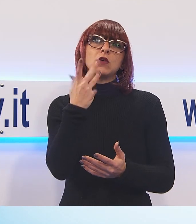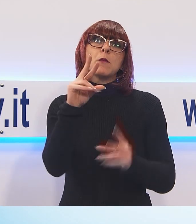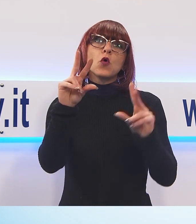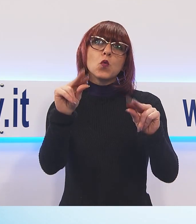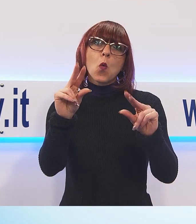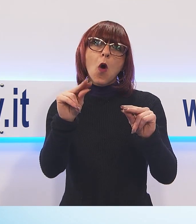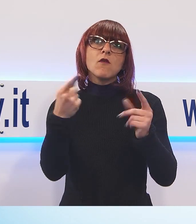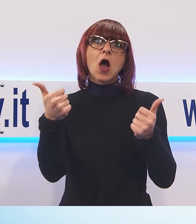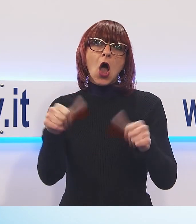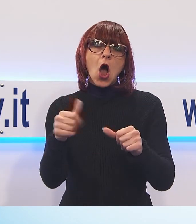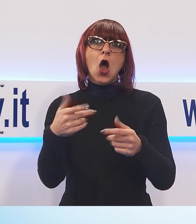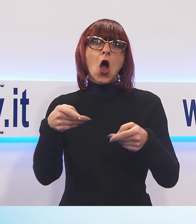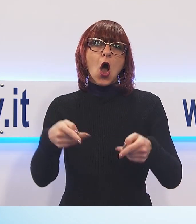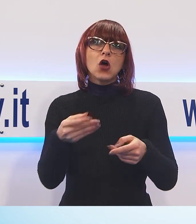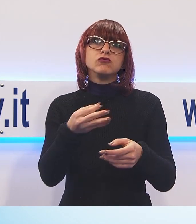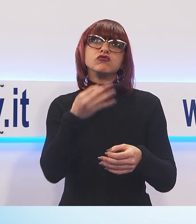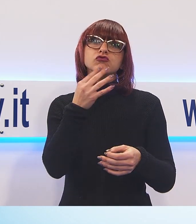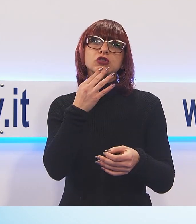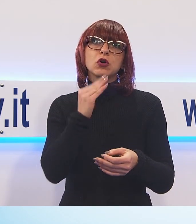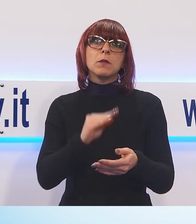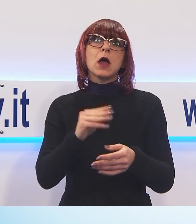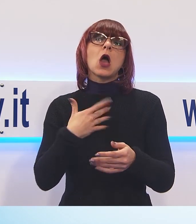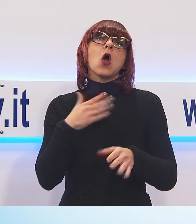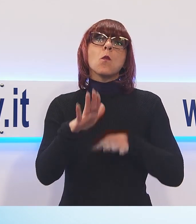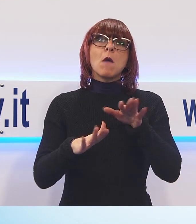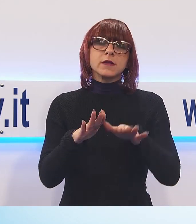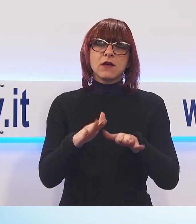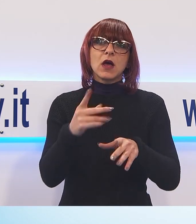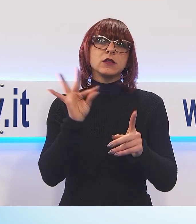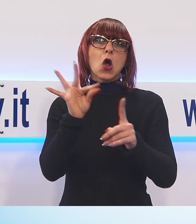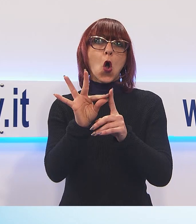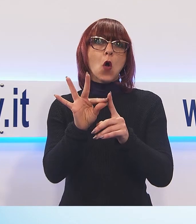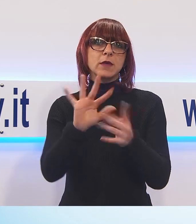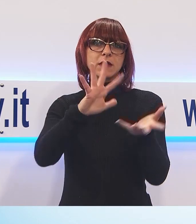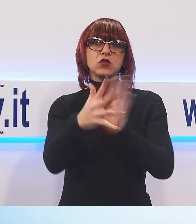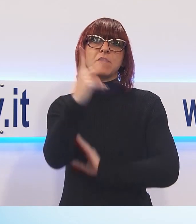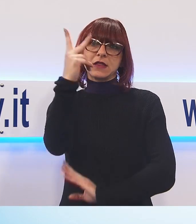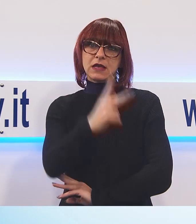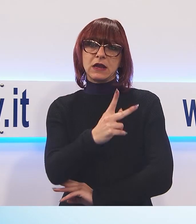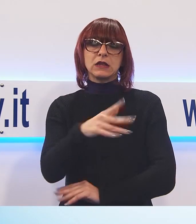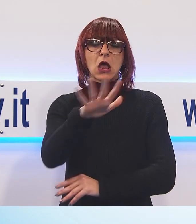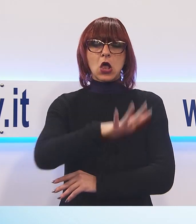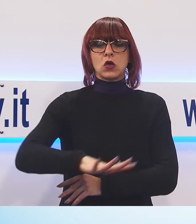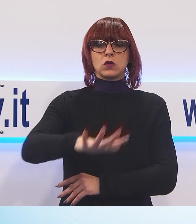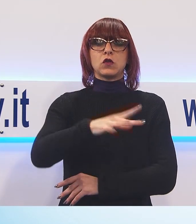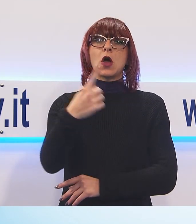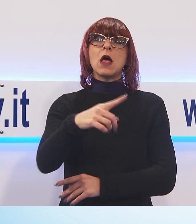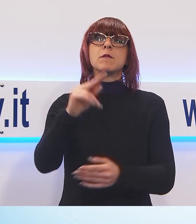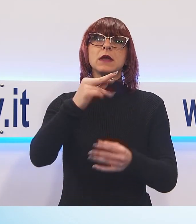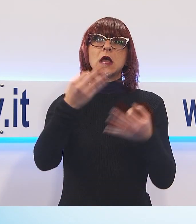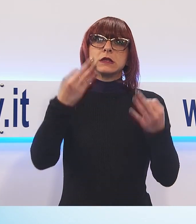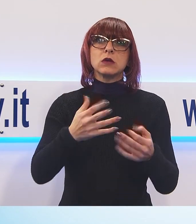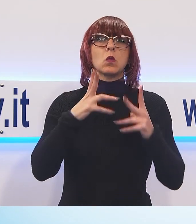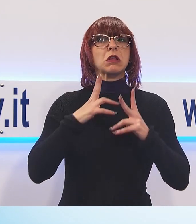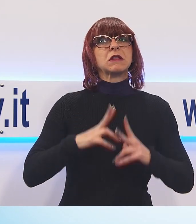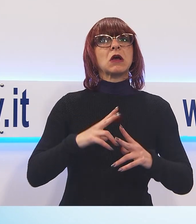tassello importante affinché questo avvenga. Una scuola all'avanguardia, una scuola in una zona sicura, in una zona tranquilla, in una zona residenziale, ma allo stesso